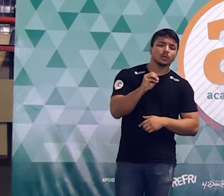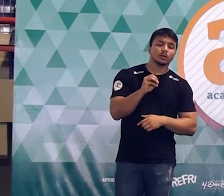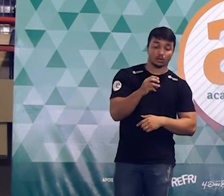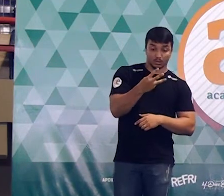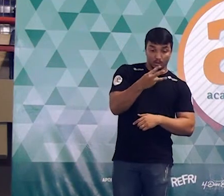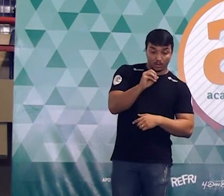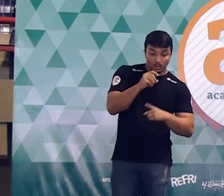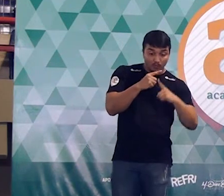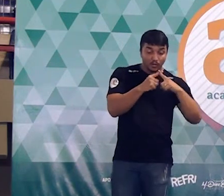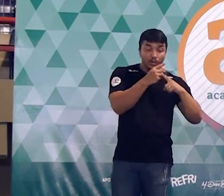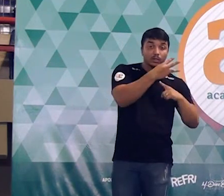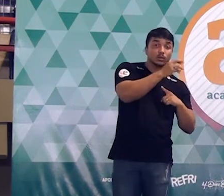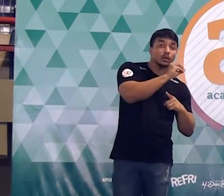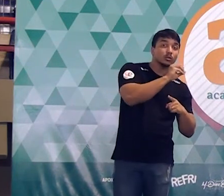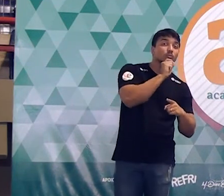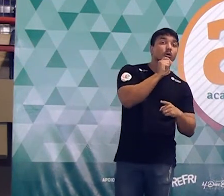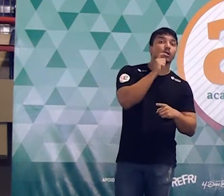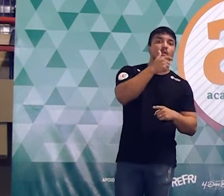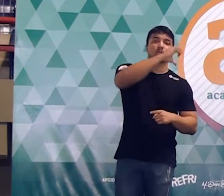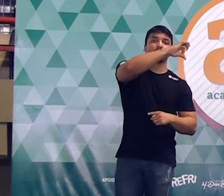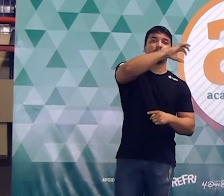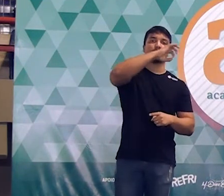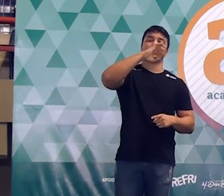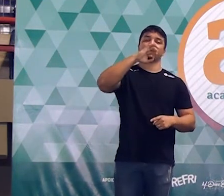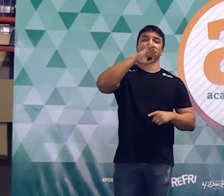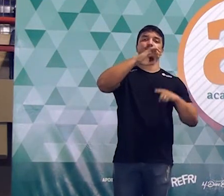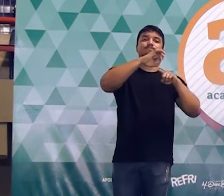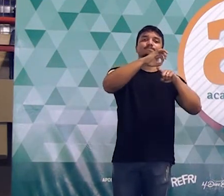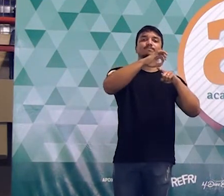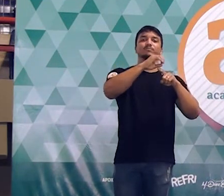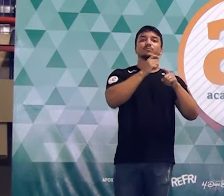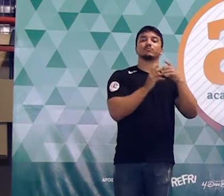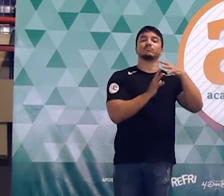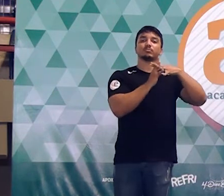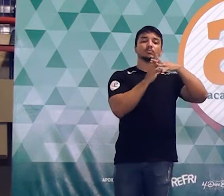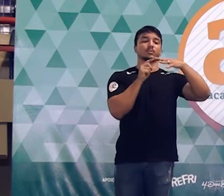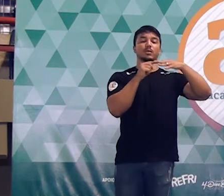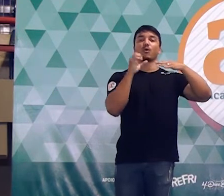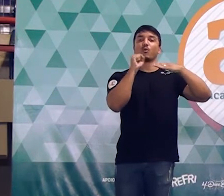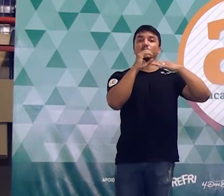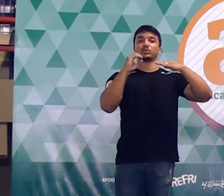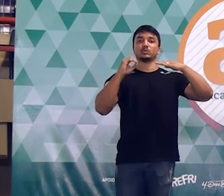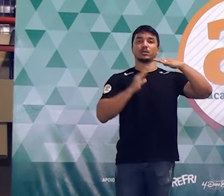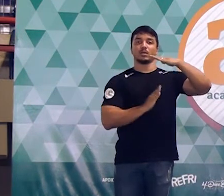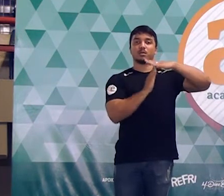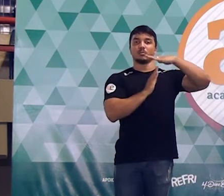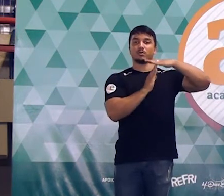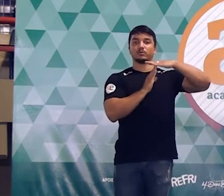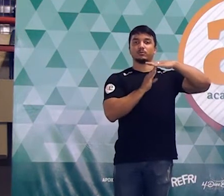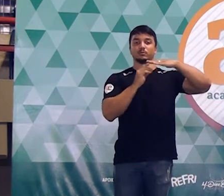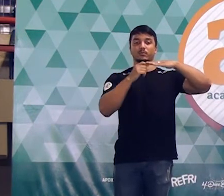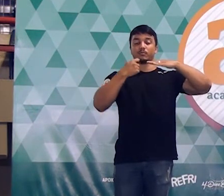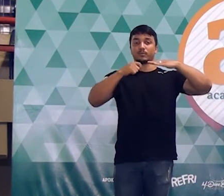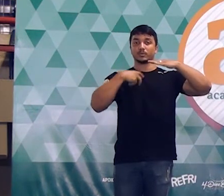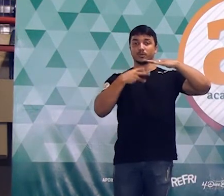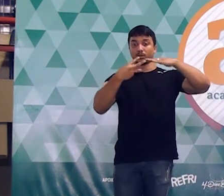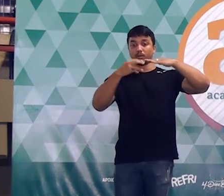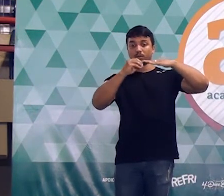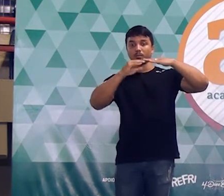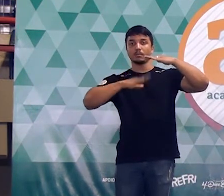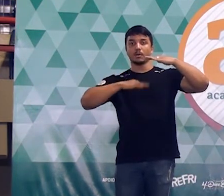Trinta vezes trinta dá novecentos. Novecentos já passou de oitocentos, então não serve. Tem que ser um valor menor do que trinta, né?